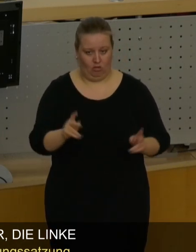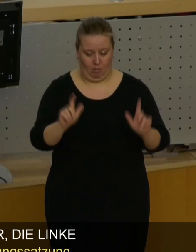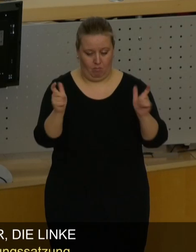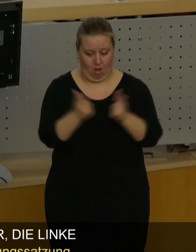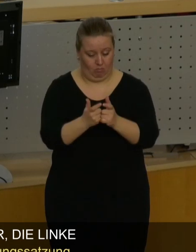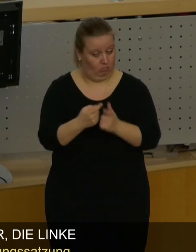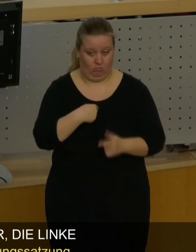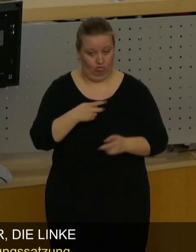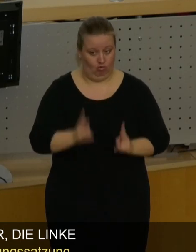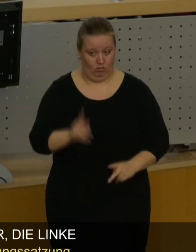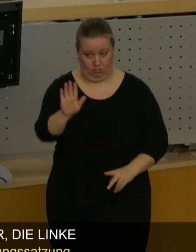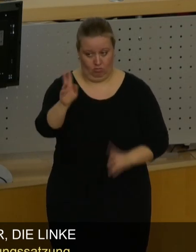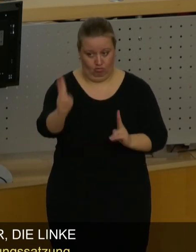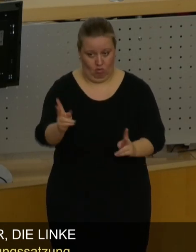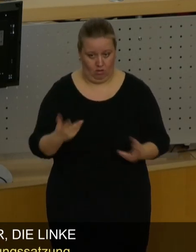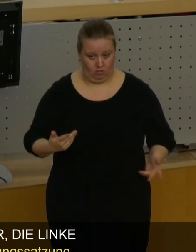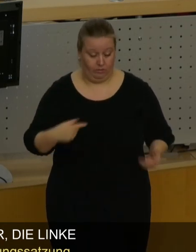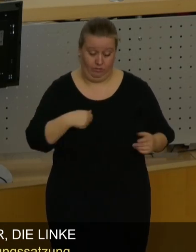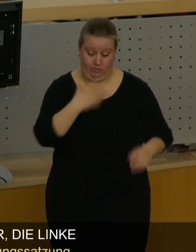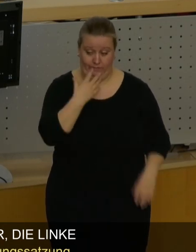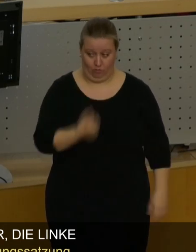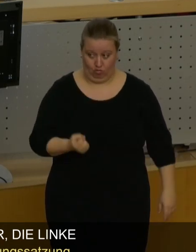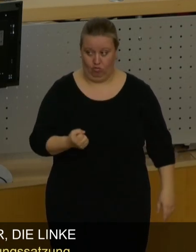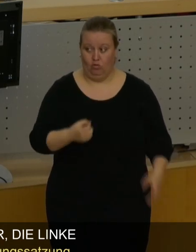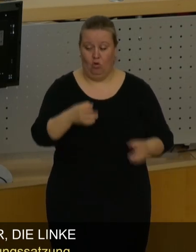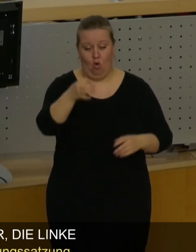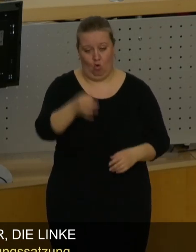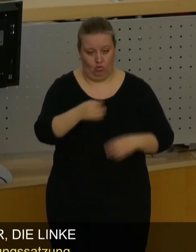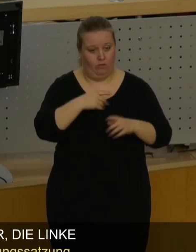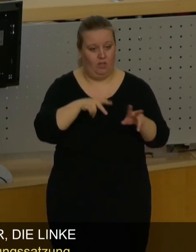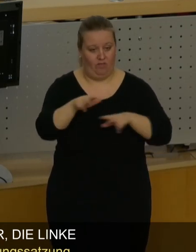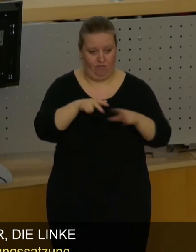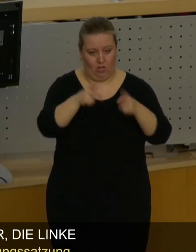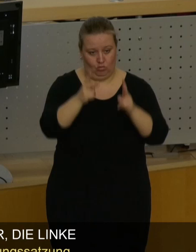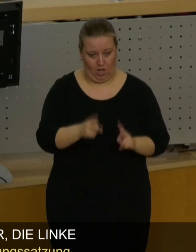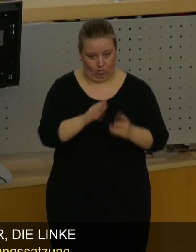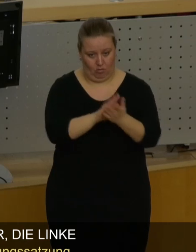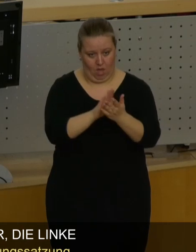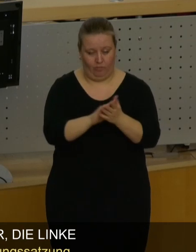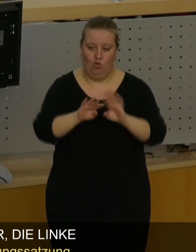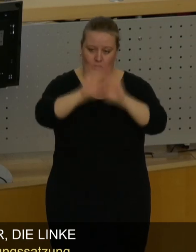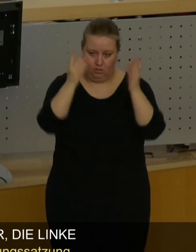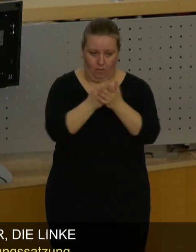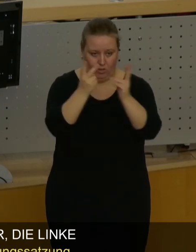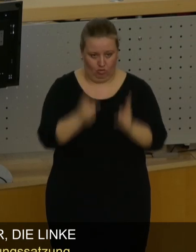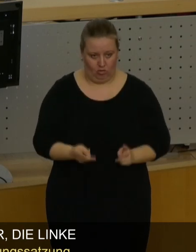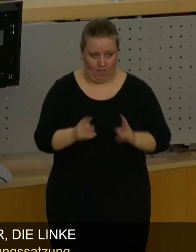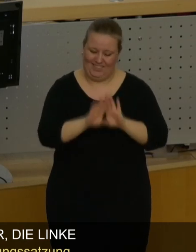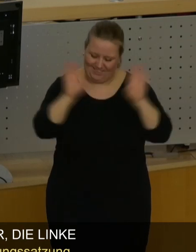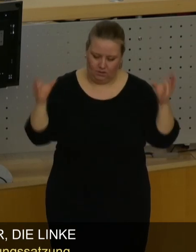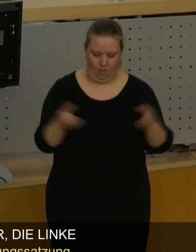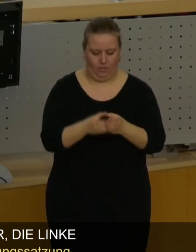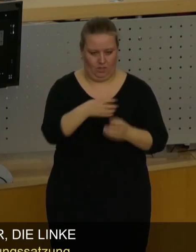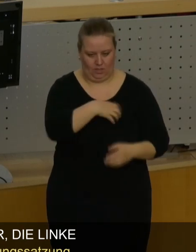beschnitten werden sollten. Wir wollten die Ortschaftsverfassungsrechte für die gesamte Stadt in ganz